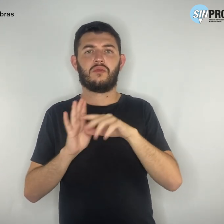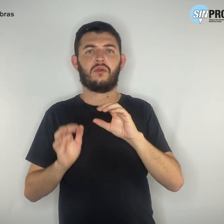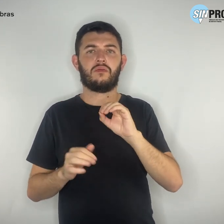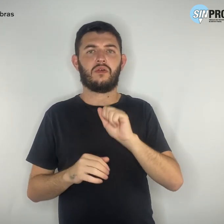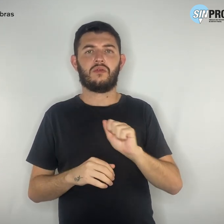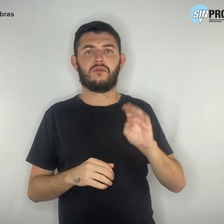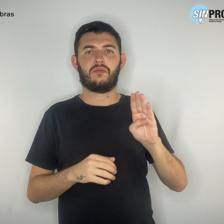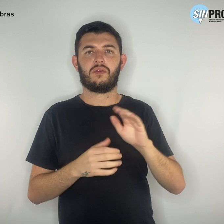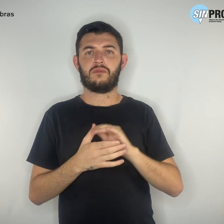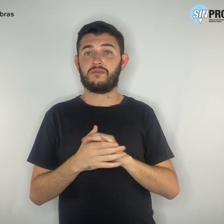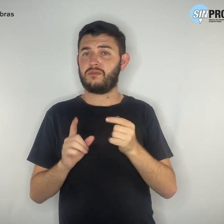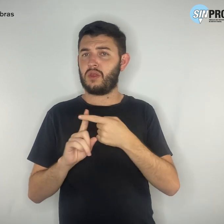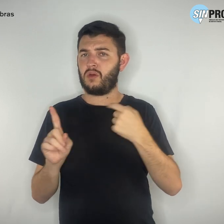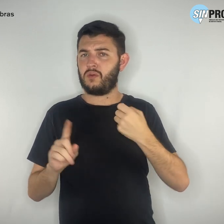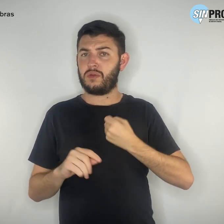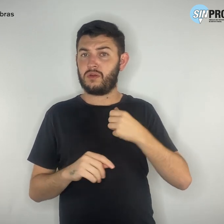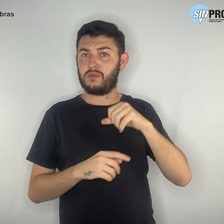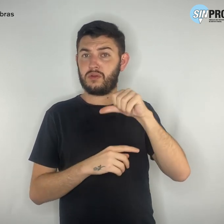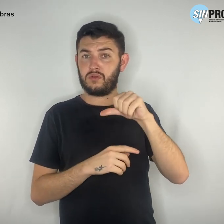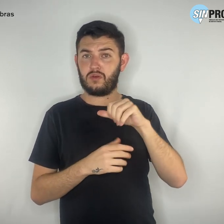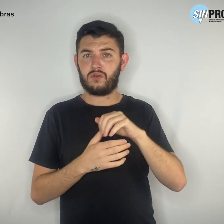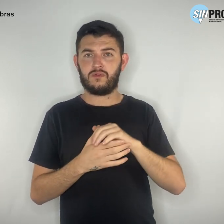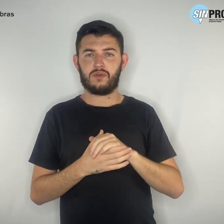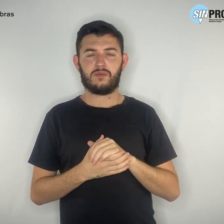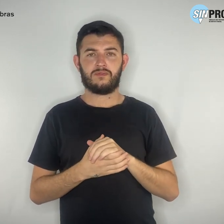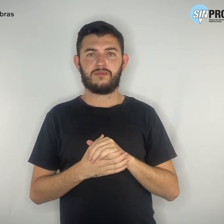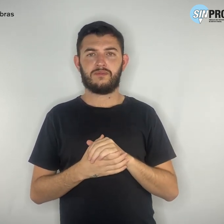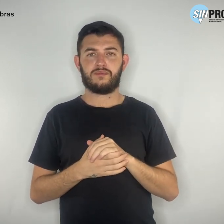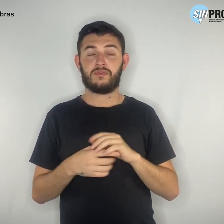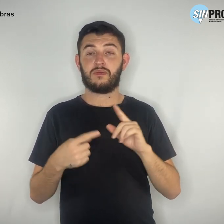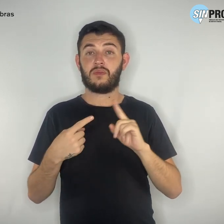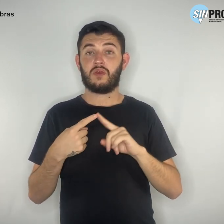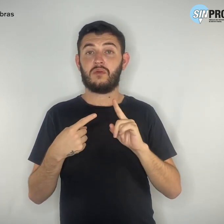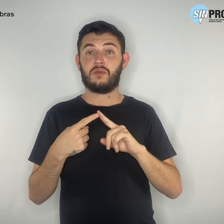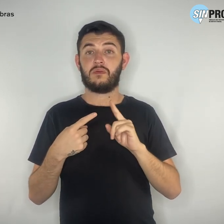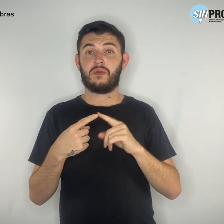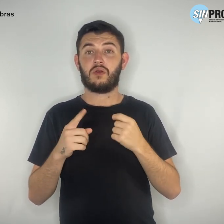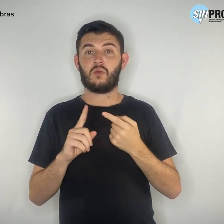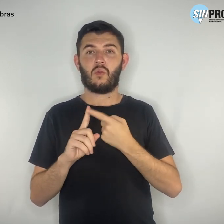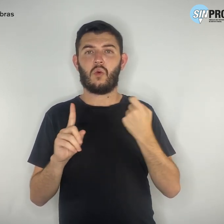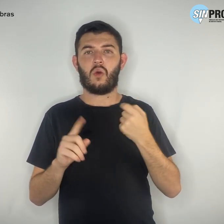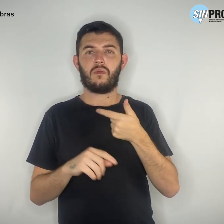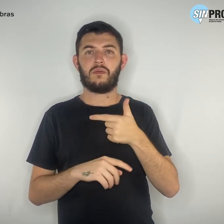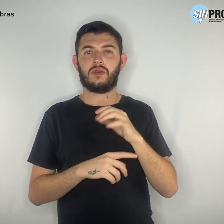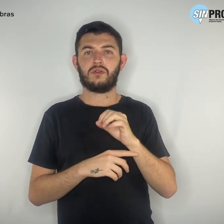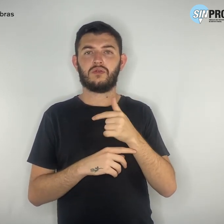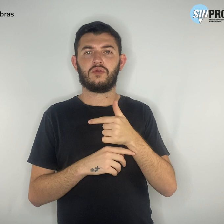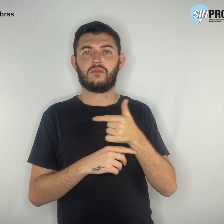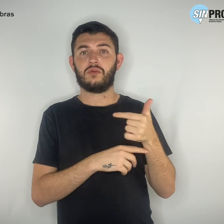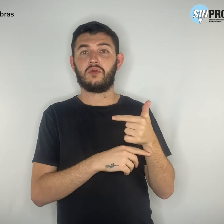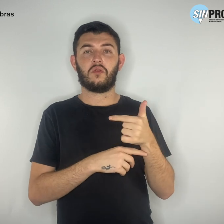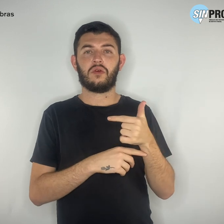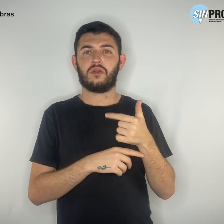Golpe 9. O primeiro golpe de 2022 chega por WhatsApp e vem